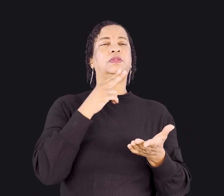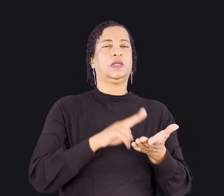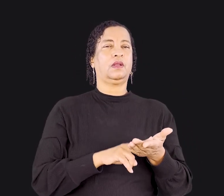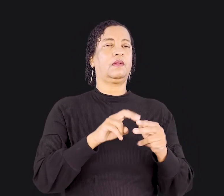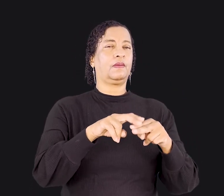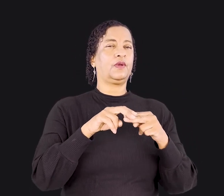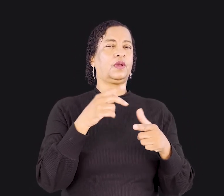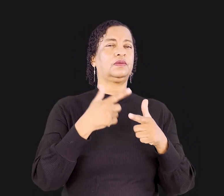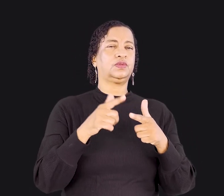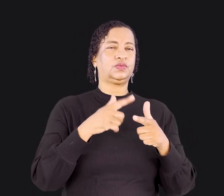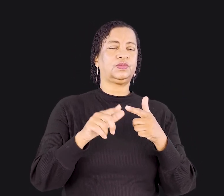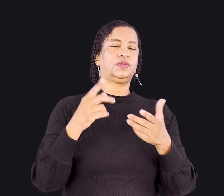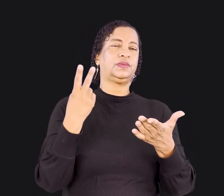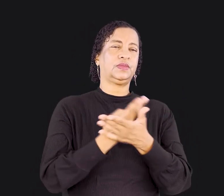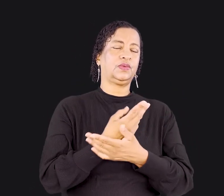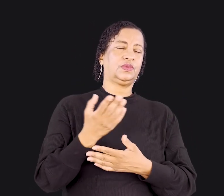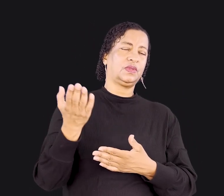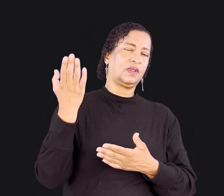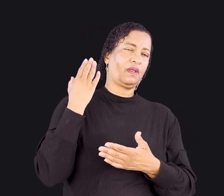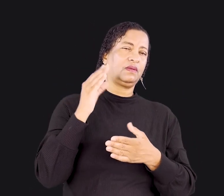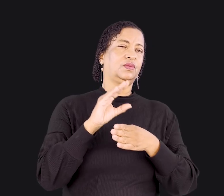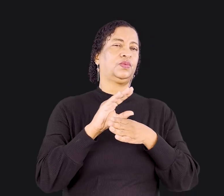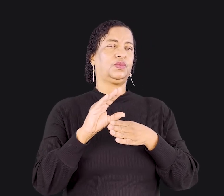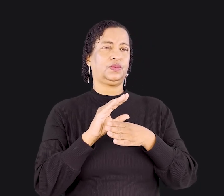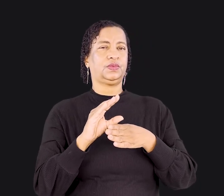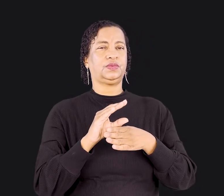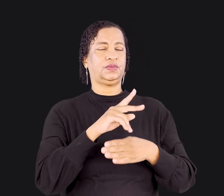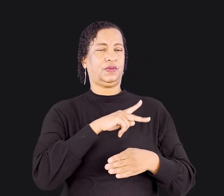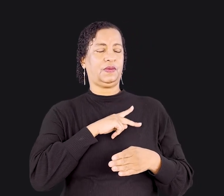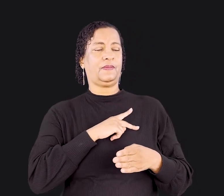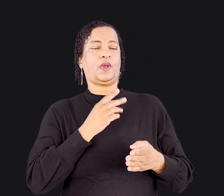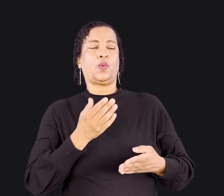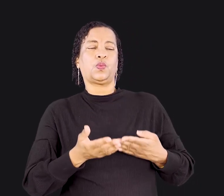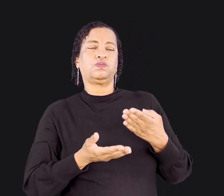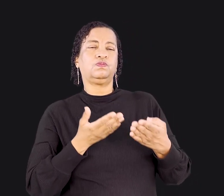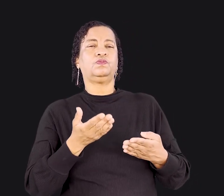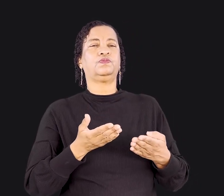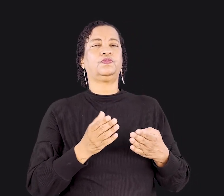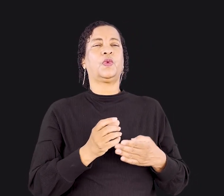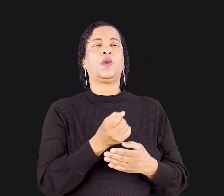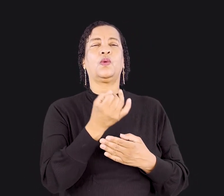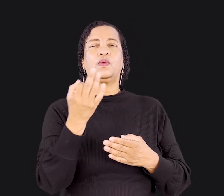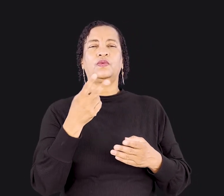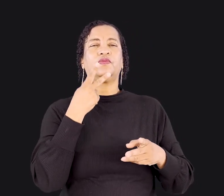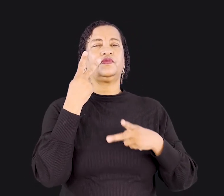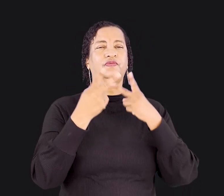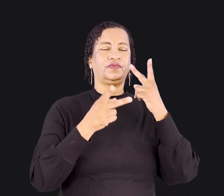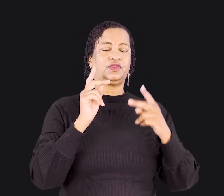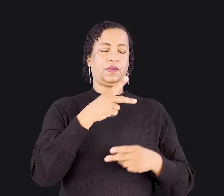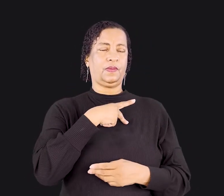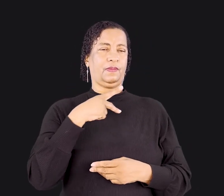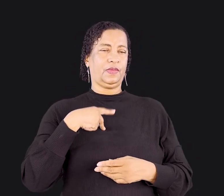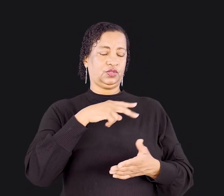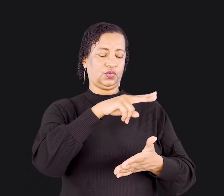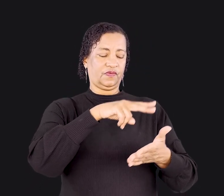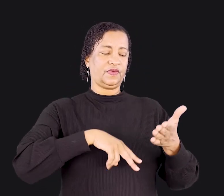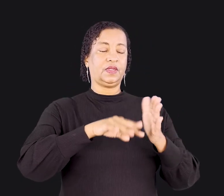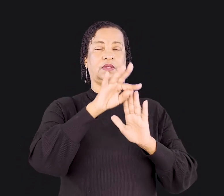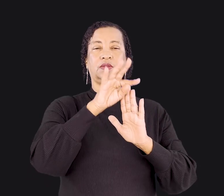dos problemas que os coríntios tiveram e que foram tratados por Paulo. Quantas vezes vocês já ouviram o pastor ler este texto na hora da Santa